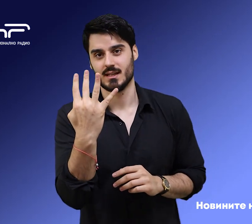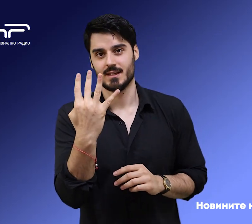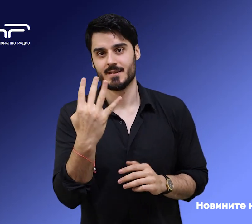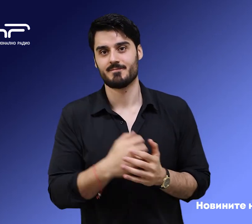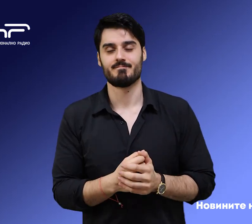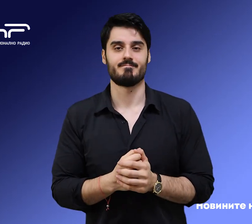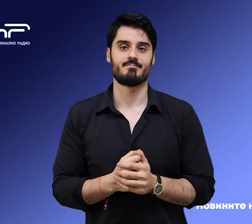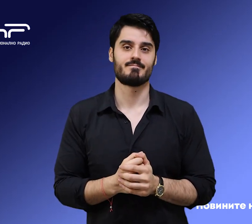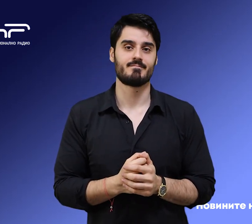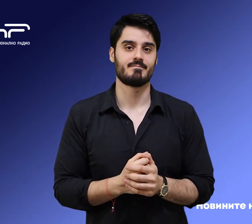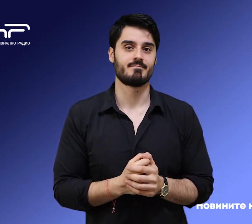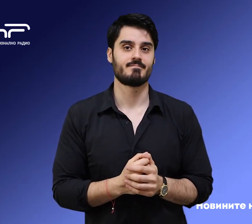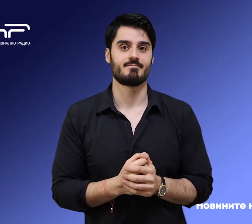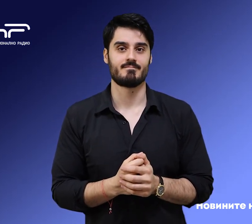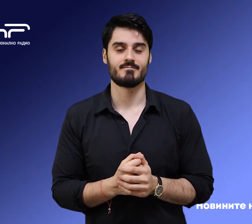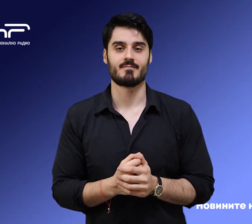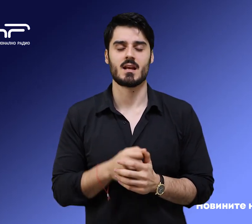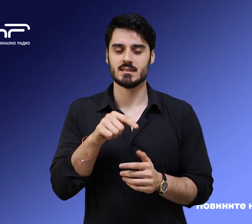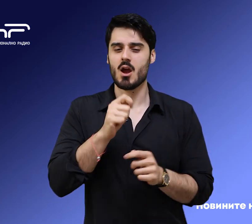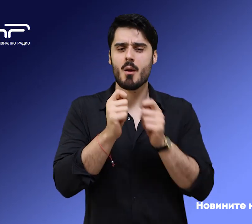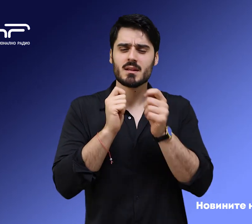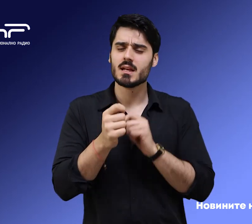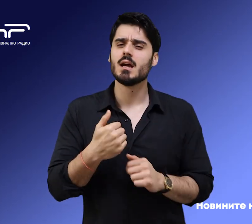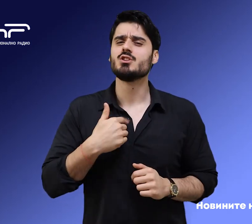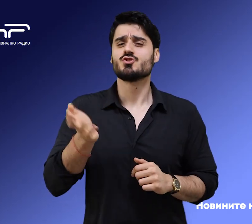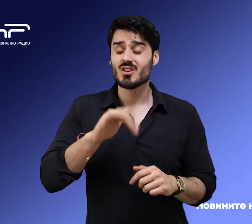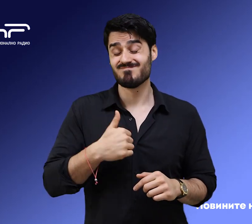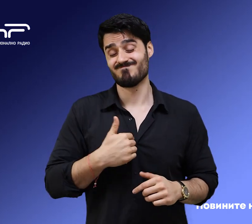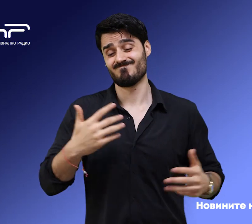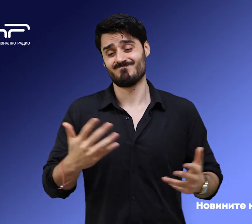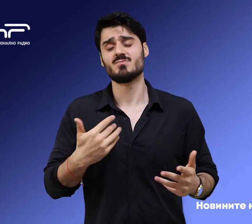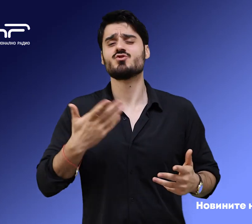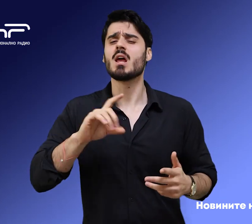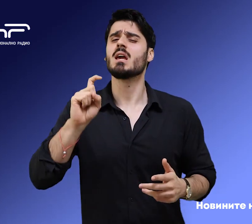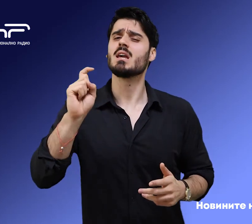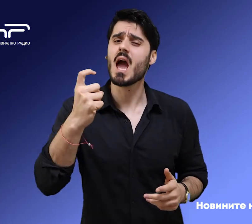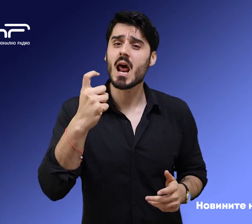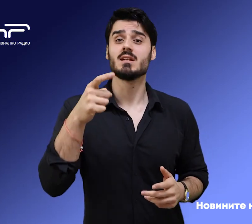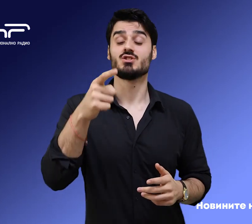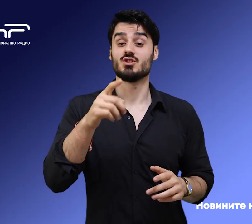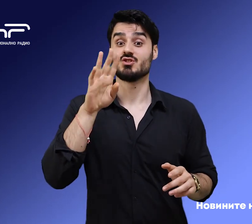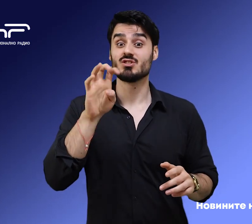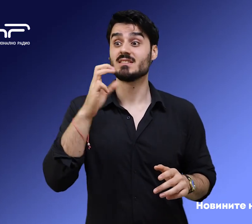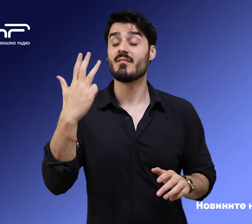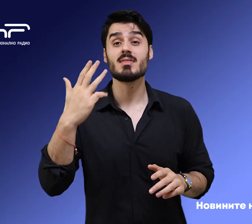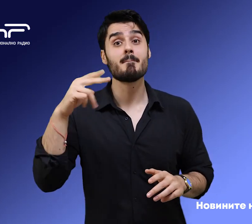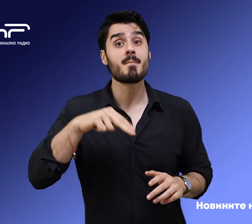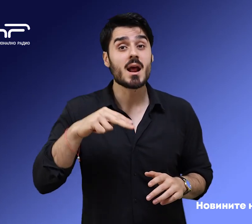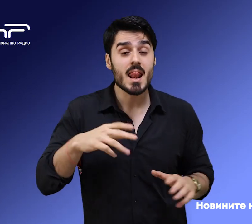следващия парламент. Станислав Балабанов коментира. И ще бъде фактора, който ще гарантира, че 49-я парламент ще бъде най-после